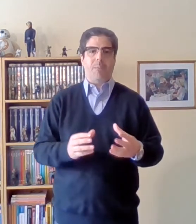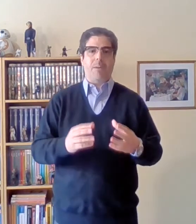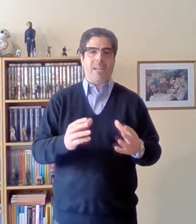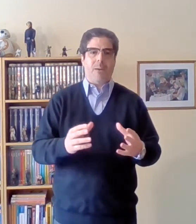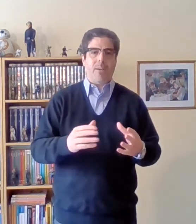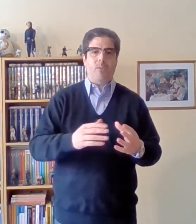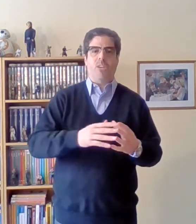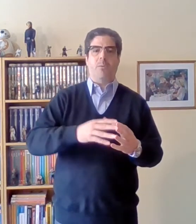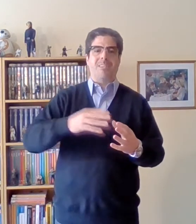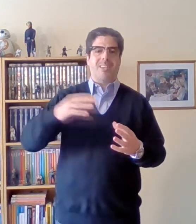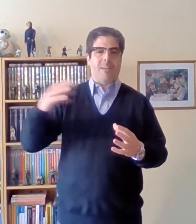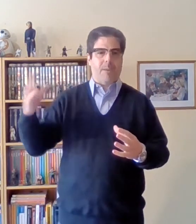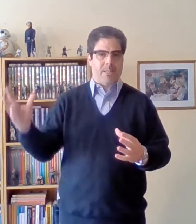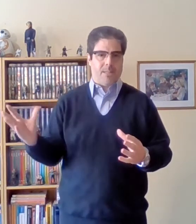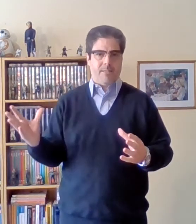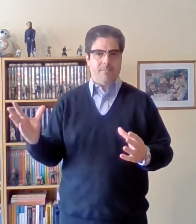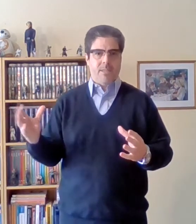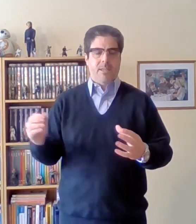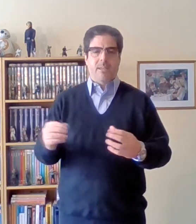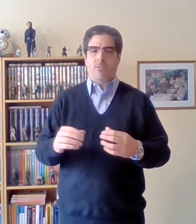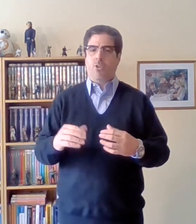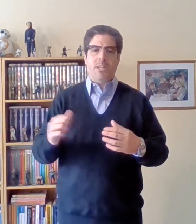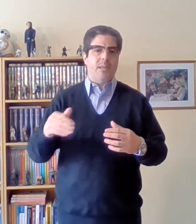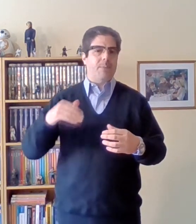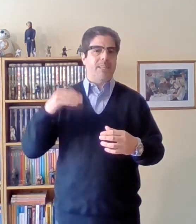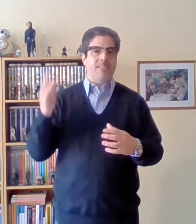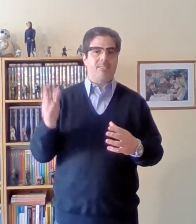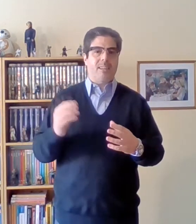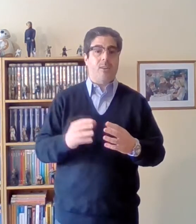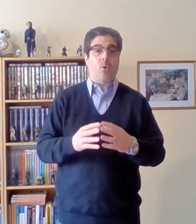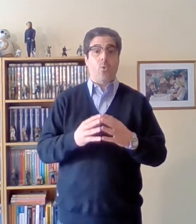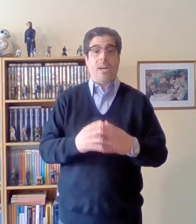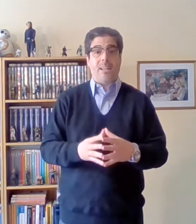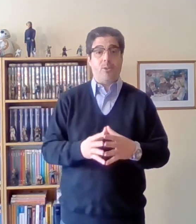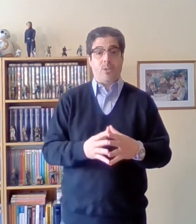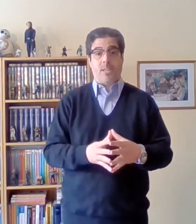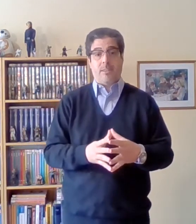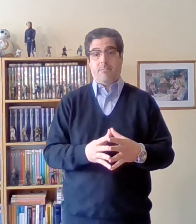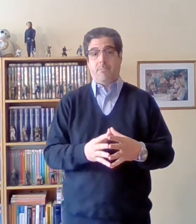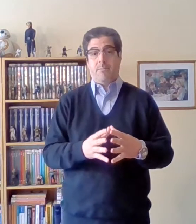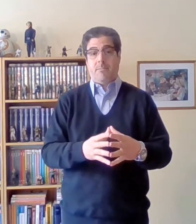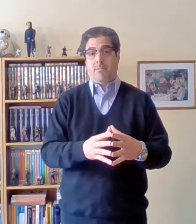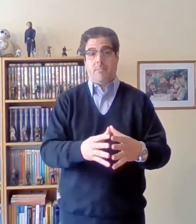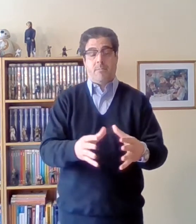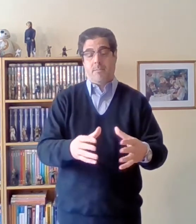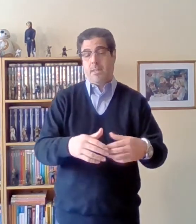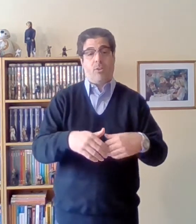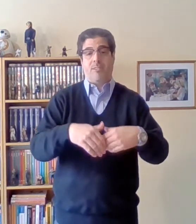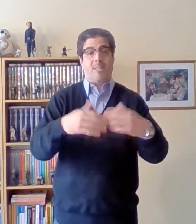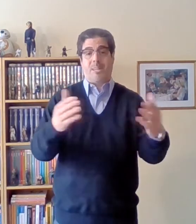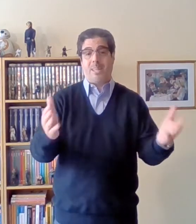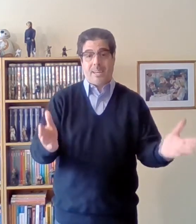aplicable universalmente, con independencia de los lugares de los que se tratara.